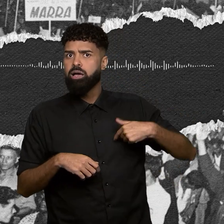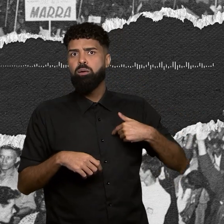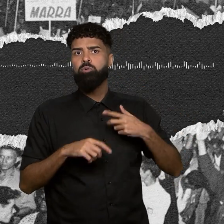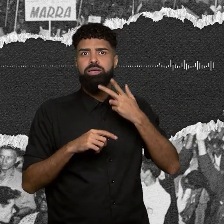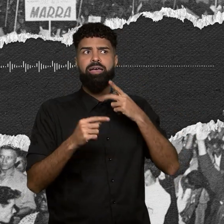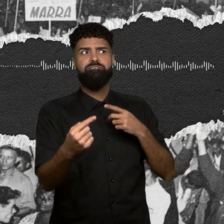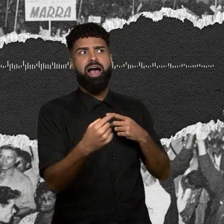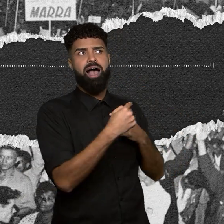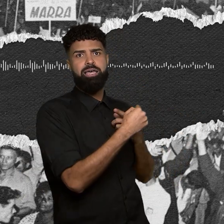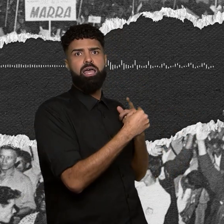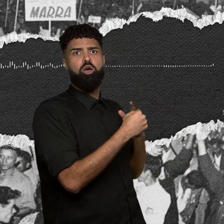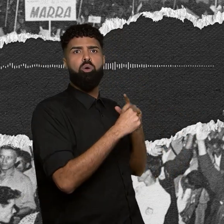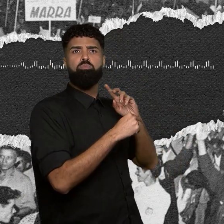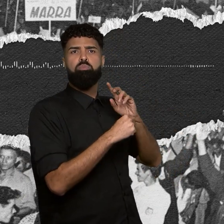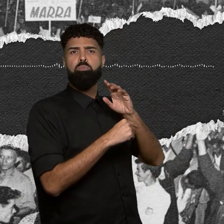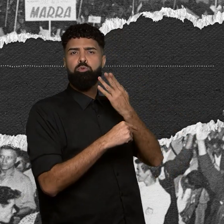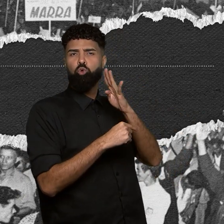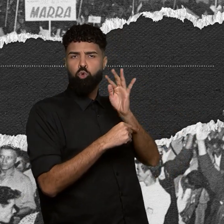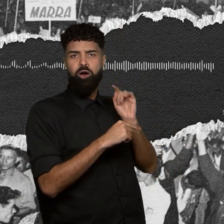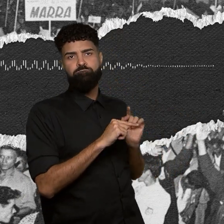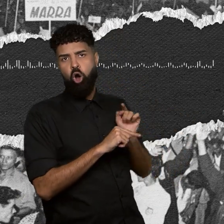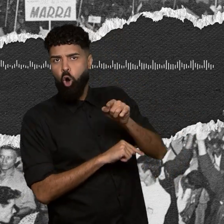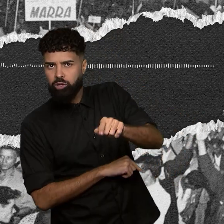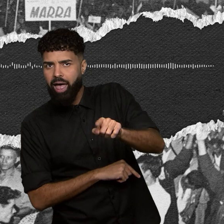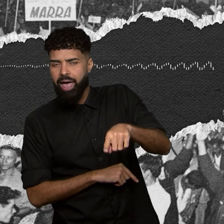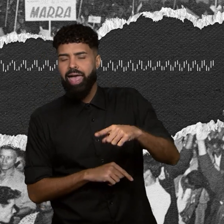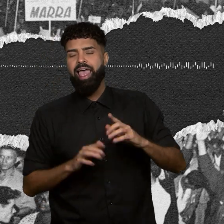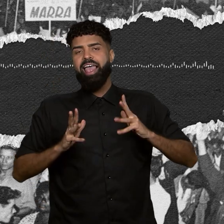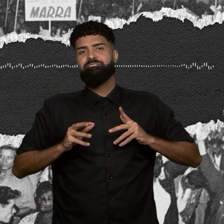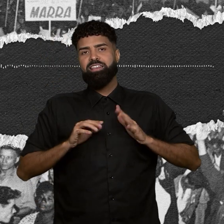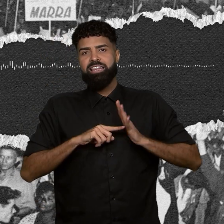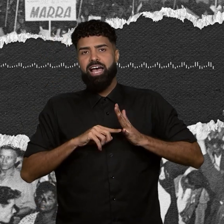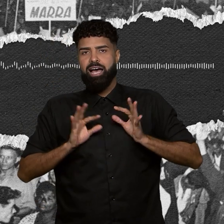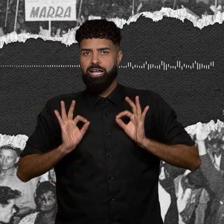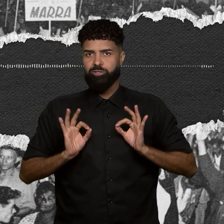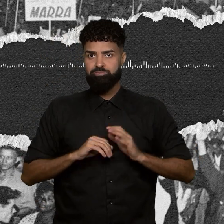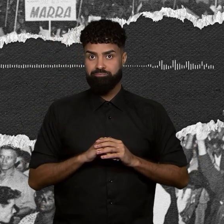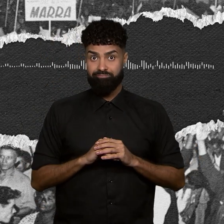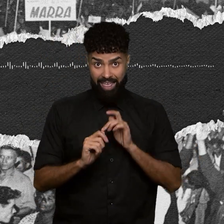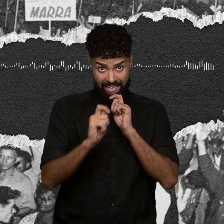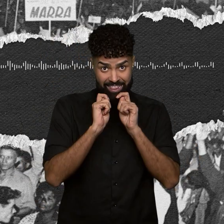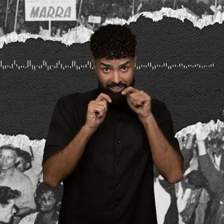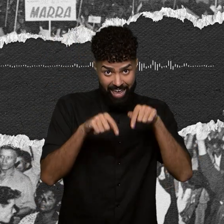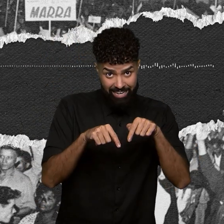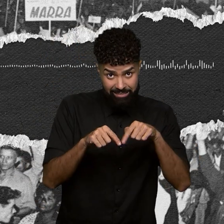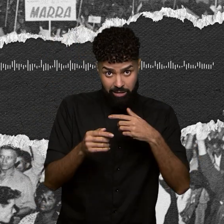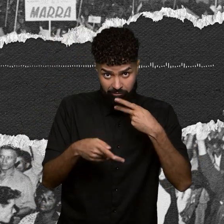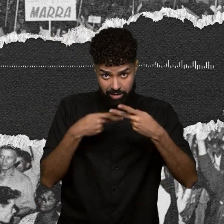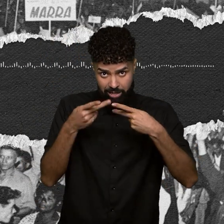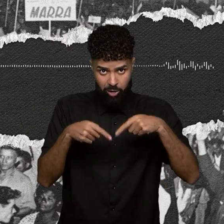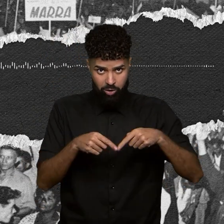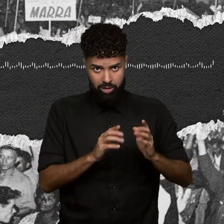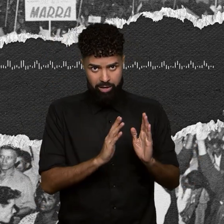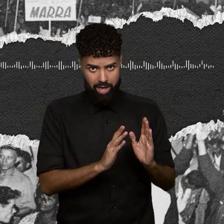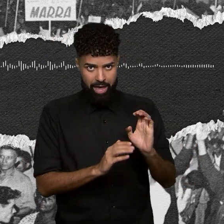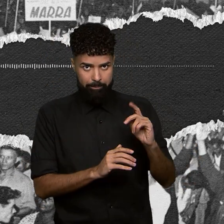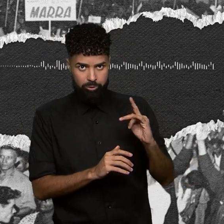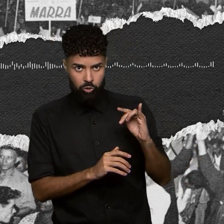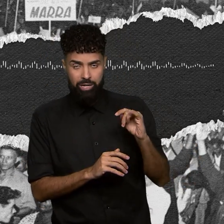eu aproveitar para esclarecer uma questão aqui. Assim como essas, muitas das entrevistas que você vai ouvir ao longo do episódio foram feitas em área externa,